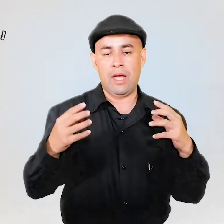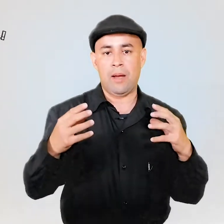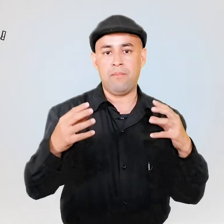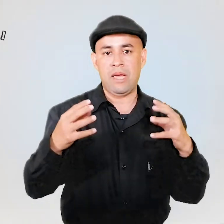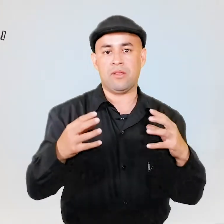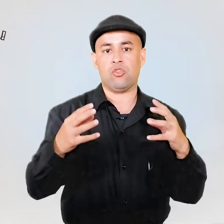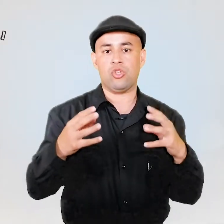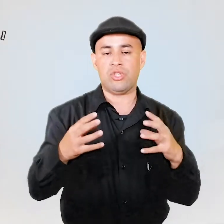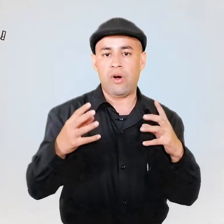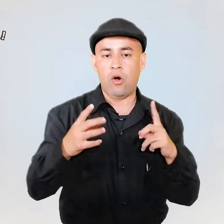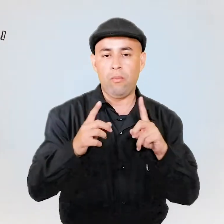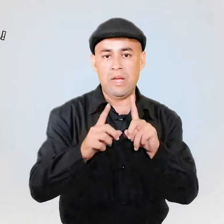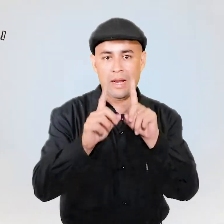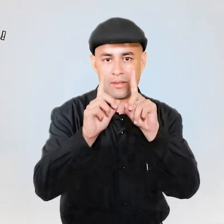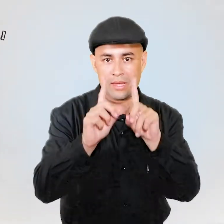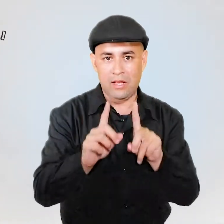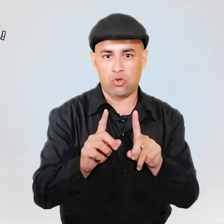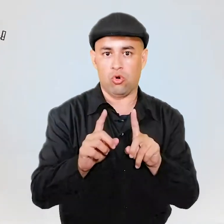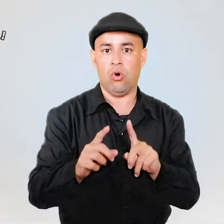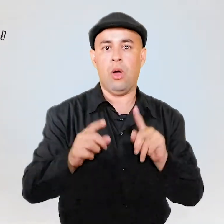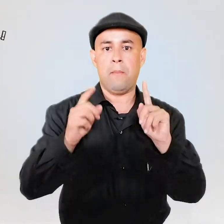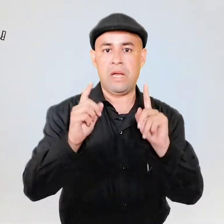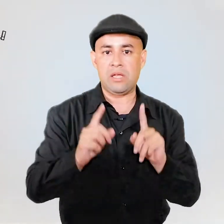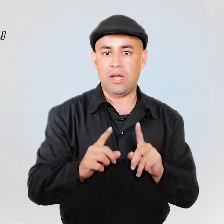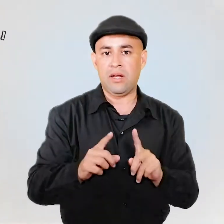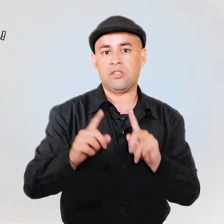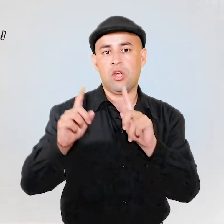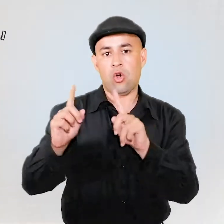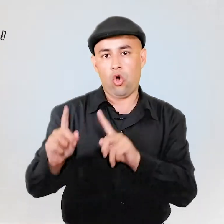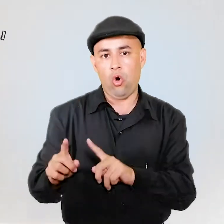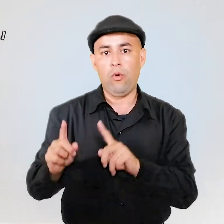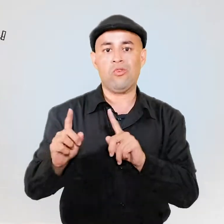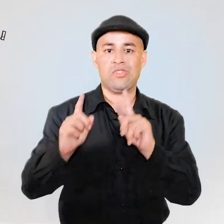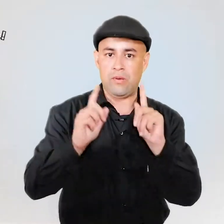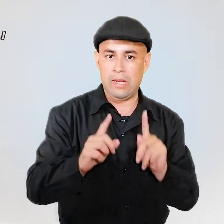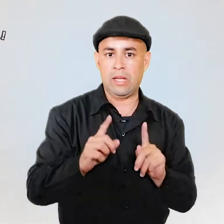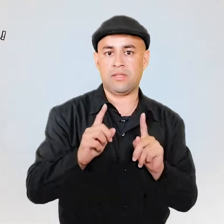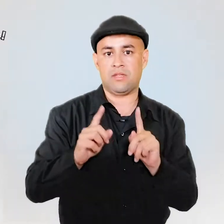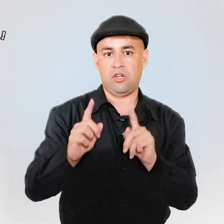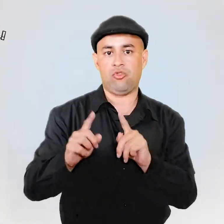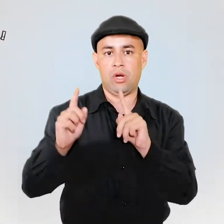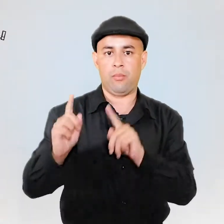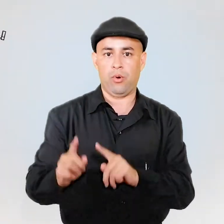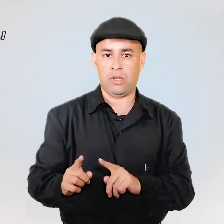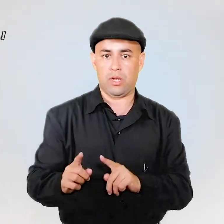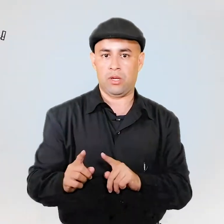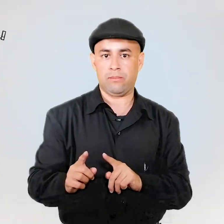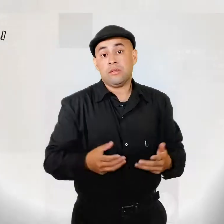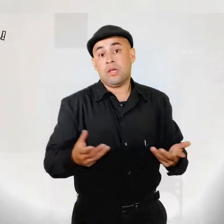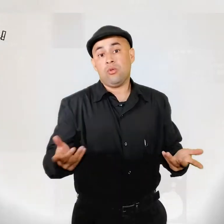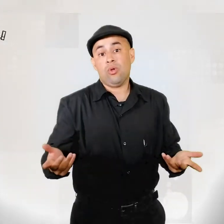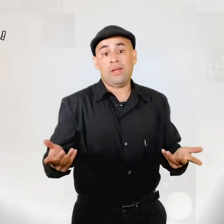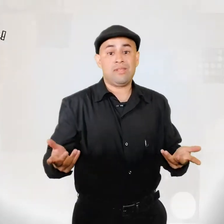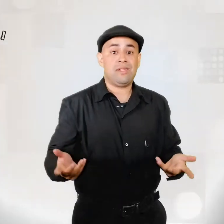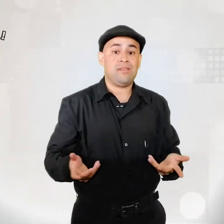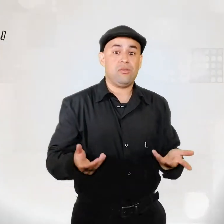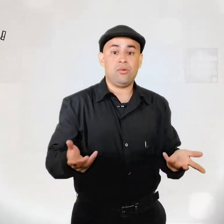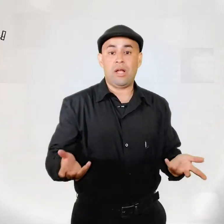dar en ambientes donde se van a combinar tanto militares como civiles dentro del campo de batalla. Sin duda sigue siendo una